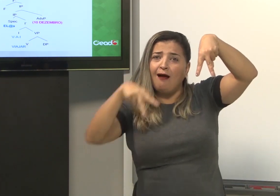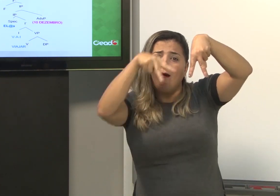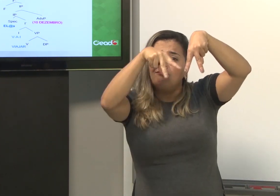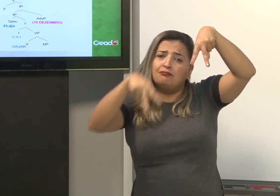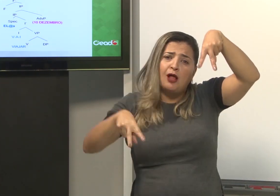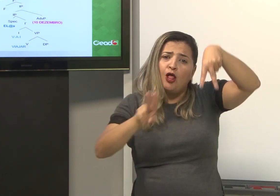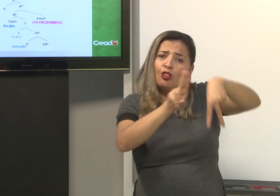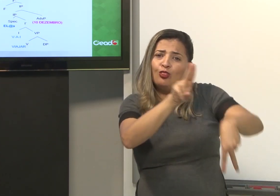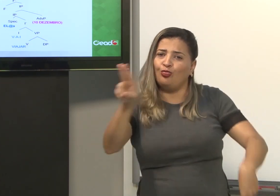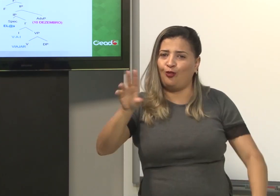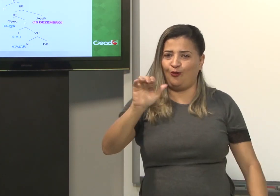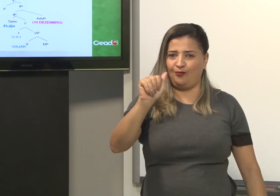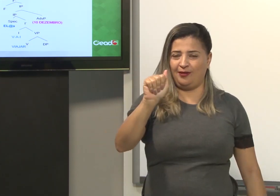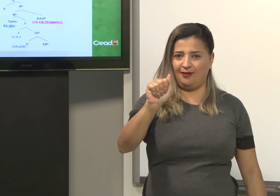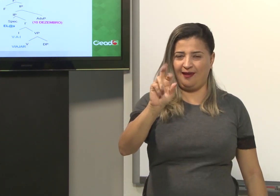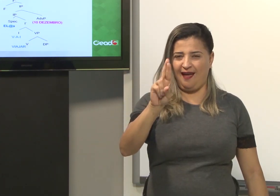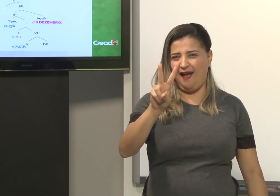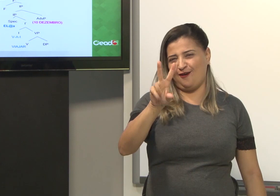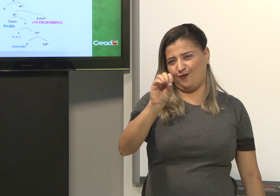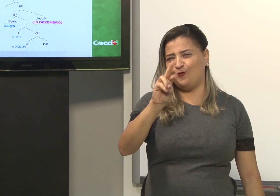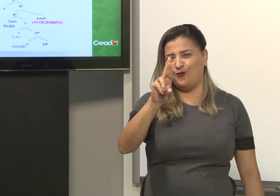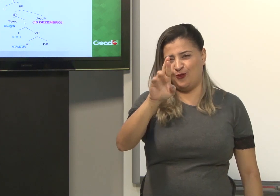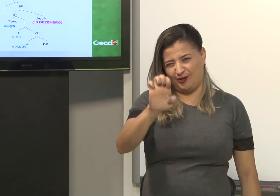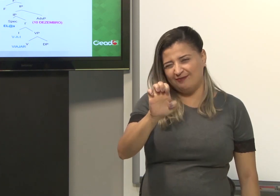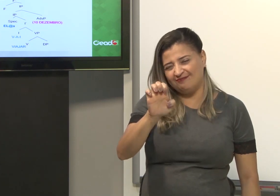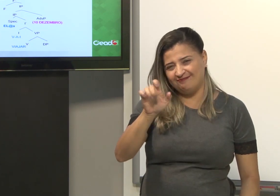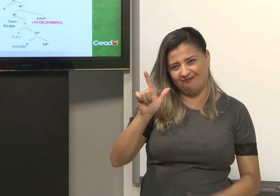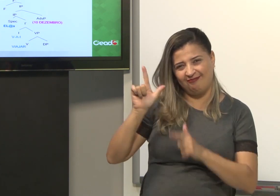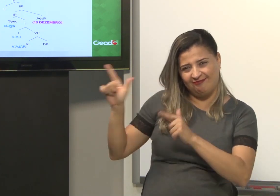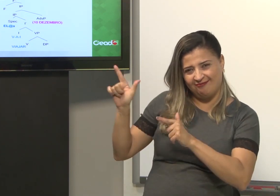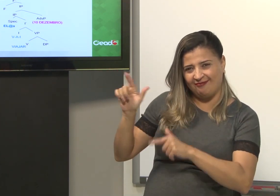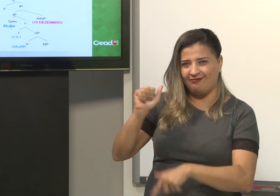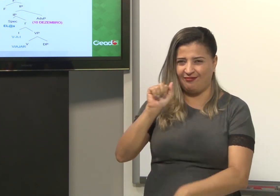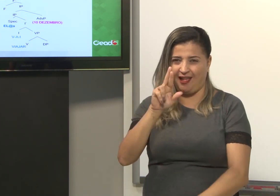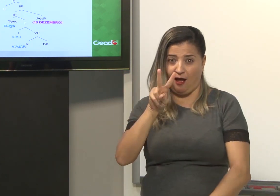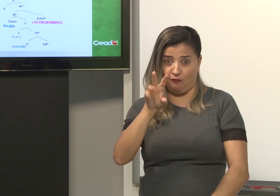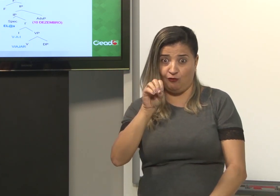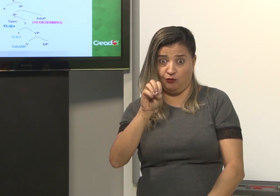Então é como se fosse mesmo uma árvore. Olha ali. É uma árvore.